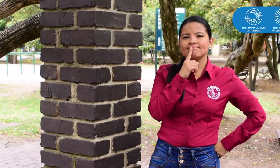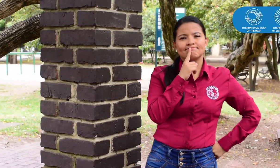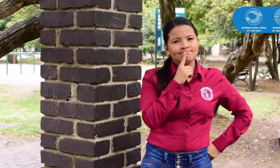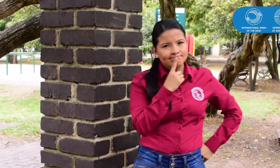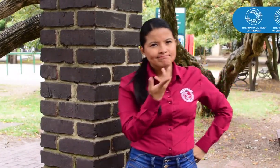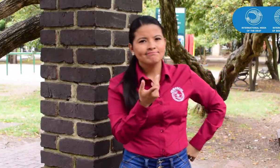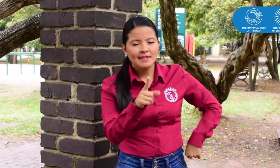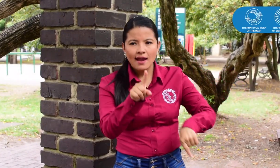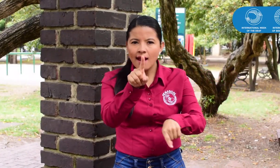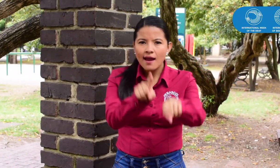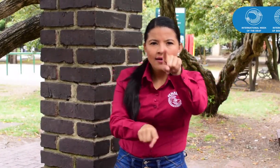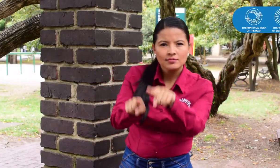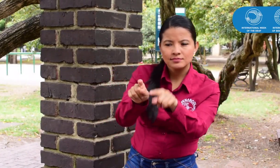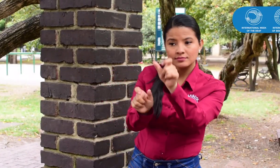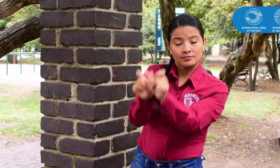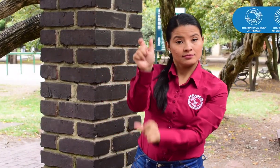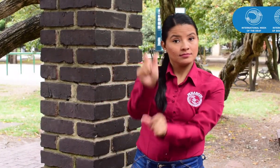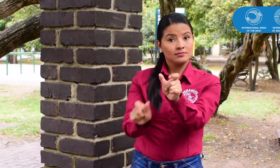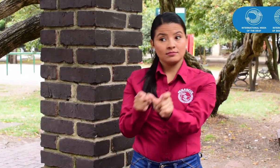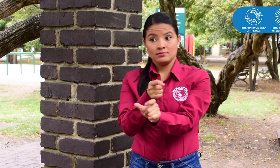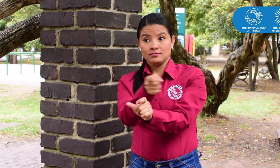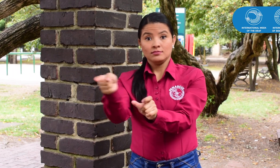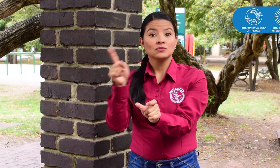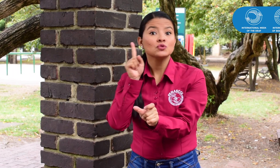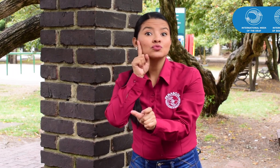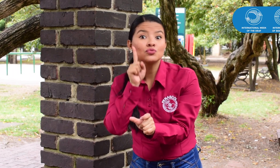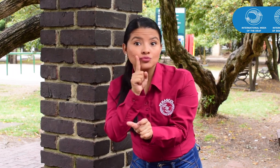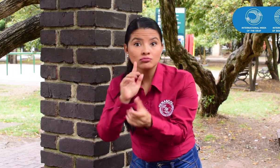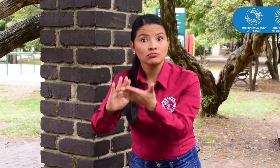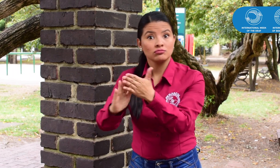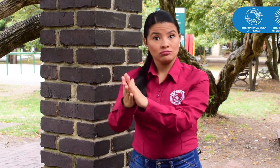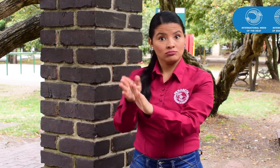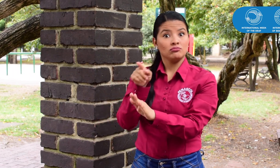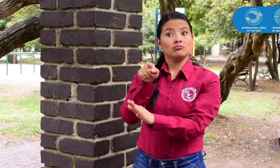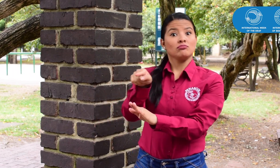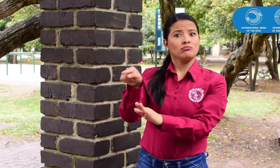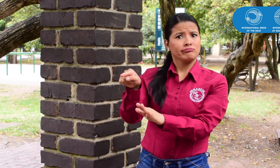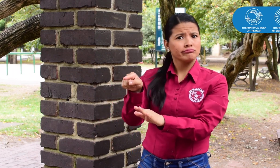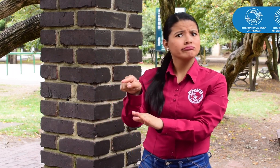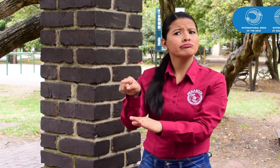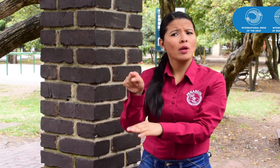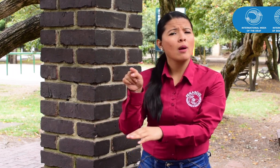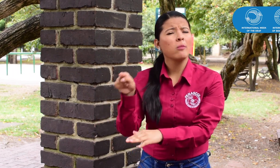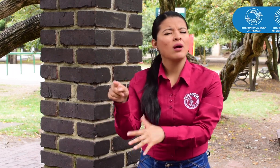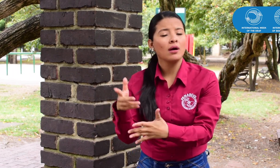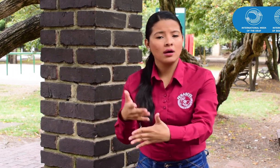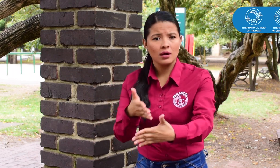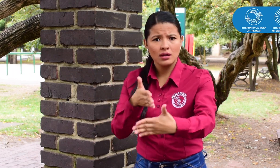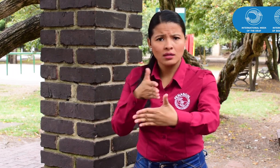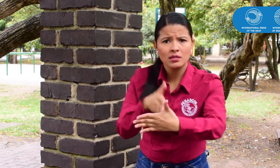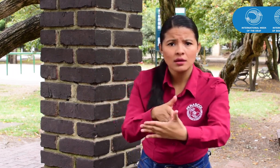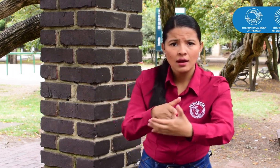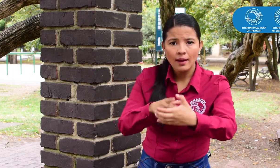Algunas personas de la comunidad sorda aún tienen barreras de comunicación, como por ejemplo en el sector de la salud,